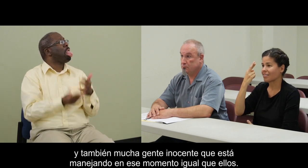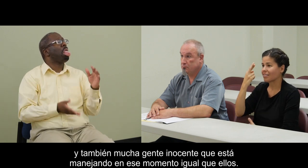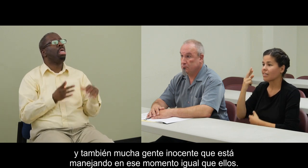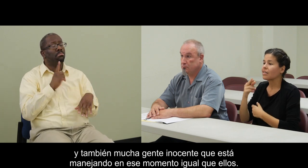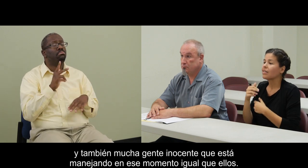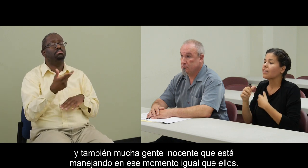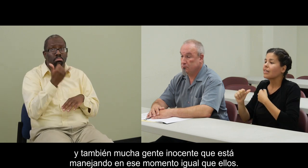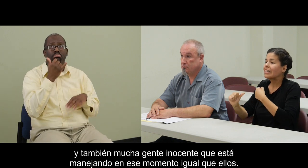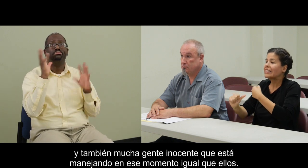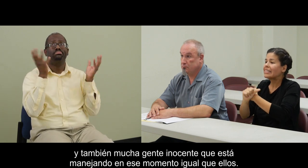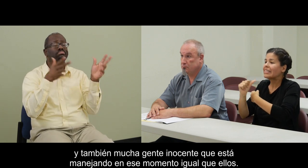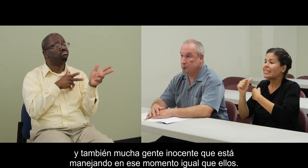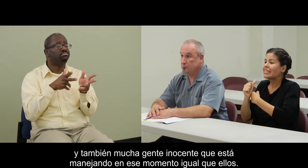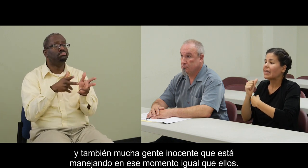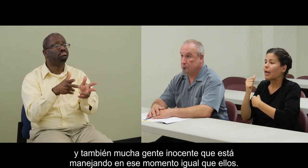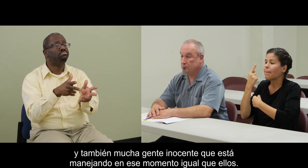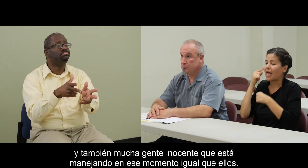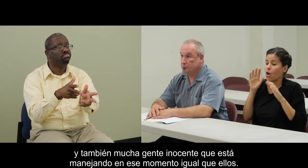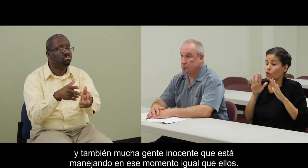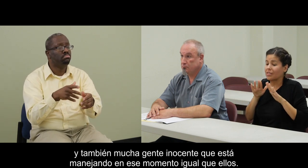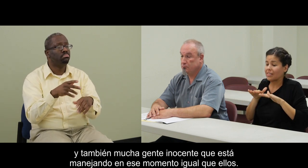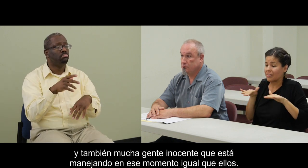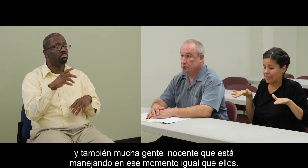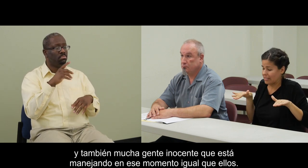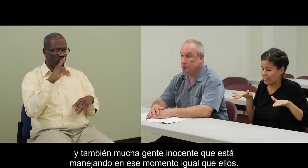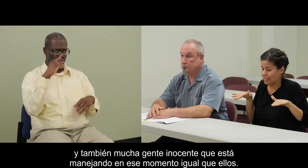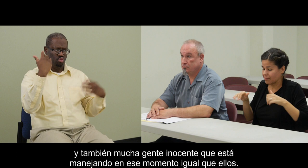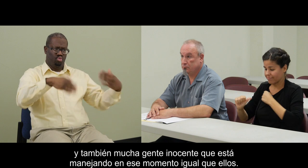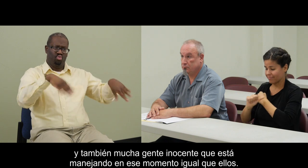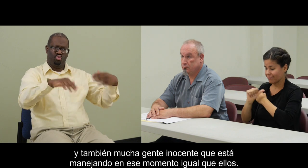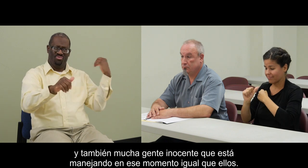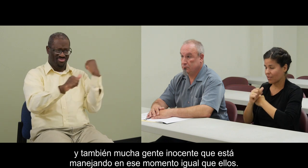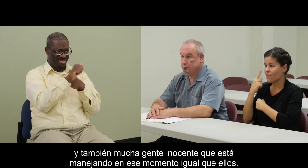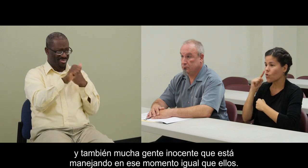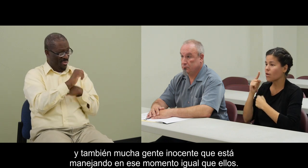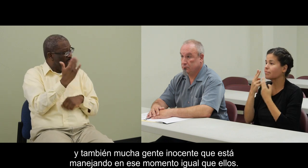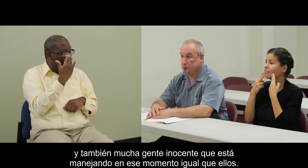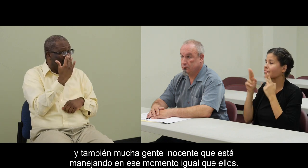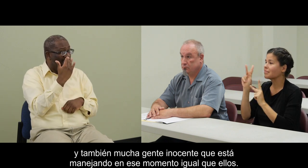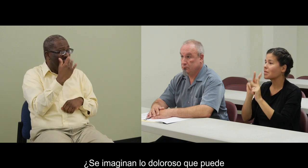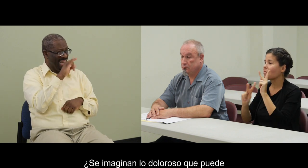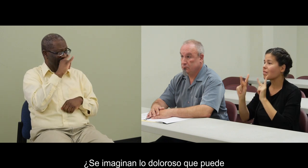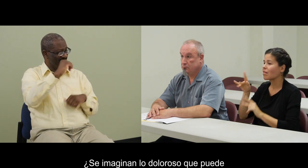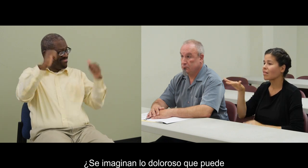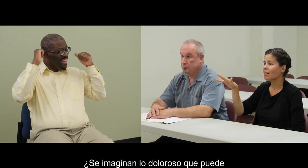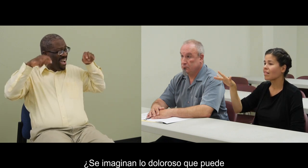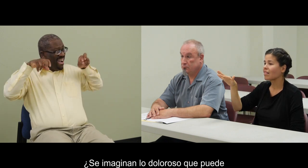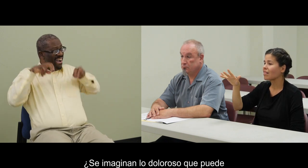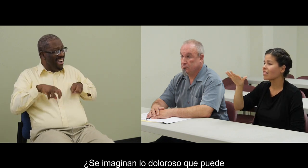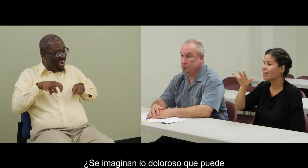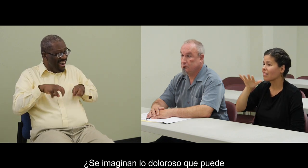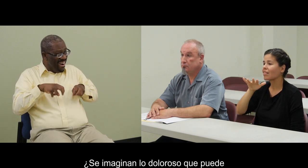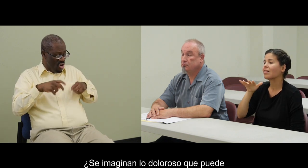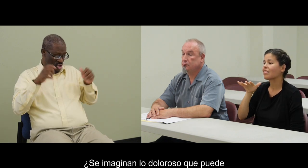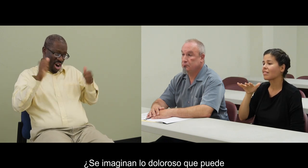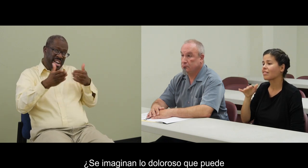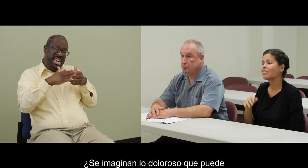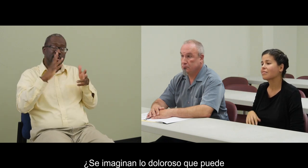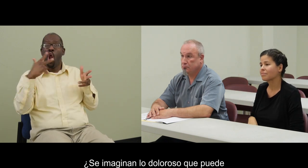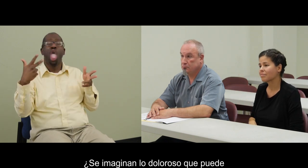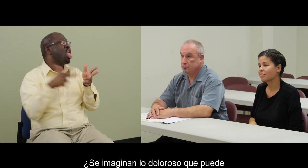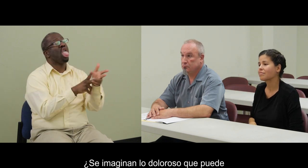gente inocente que está manejando en ese momento igual que ellos. ¿Se imaginan lo